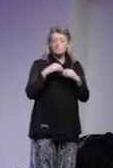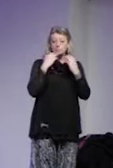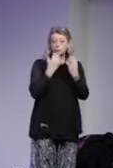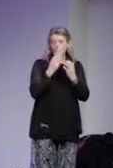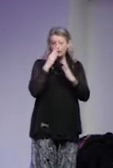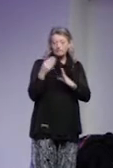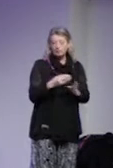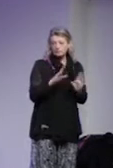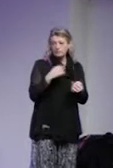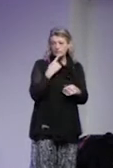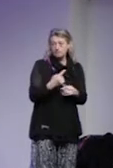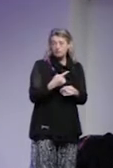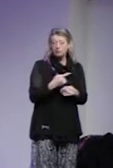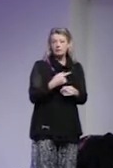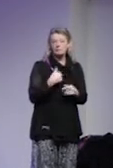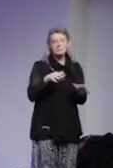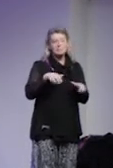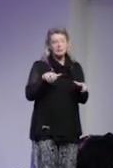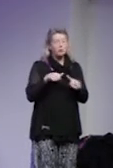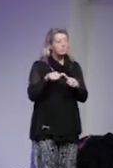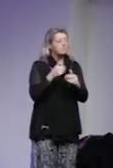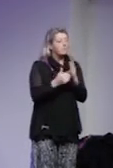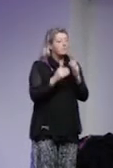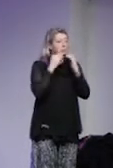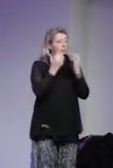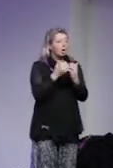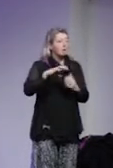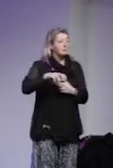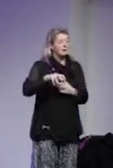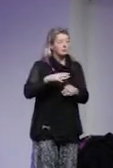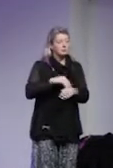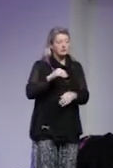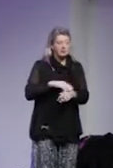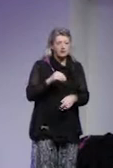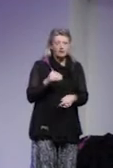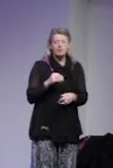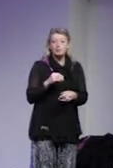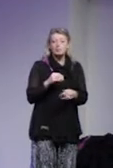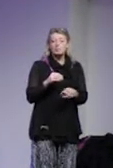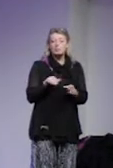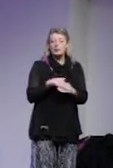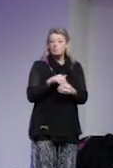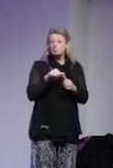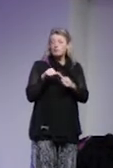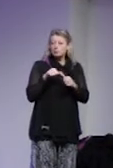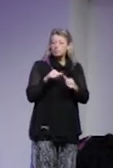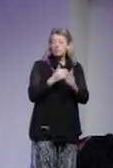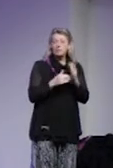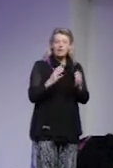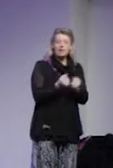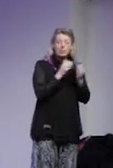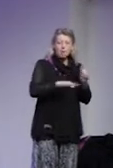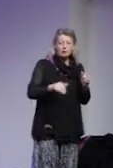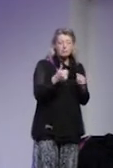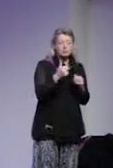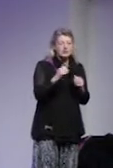inriktning som sagt. Vi samlar organisationer från den sociala sektorn i Sverige, medlemsorganisationer, allt från Rädda barnen,